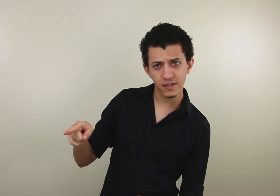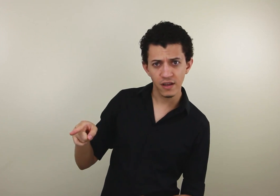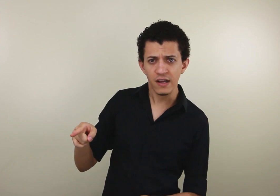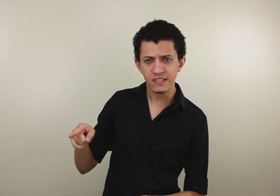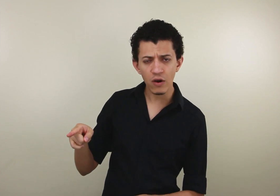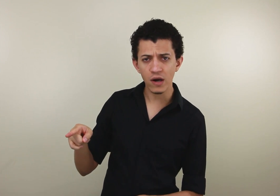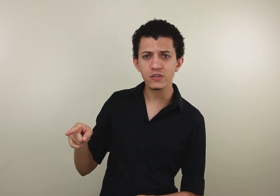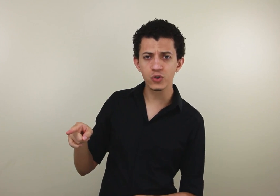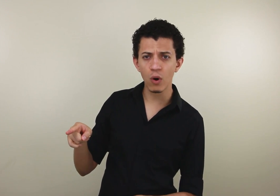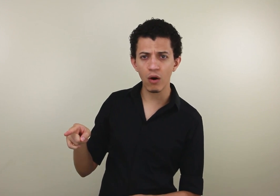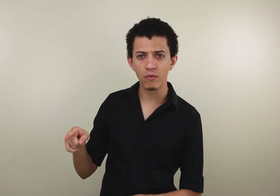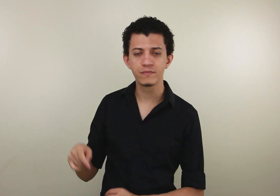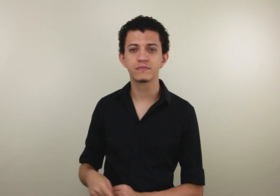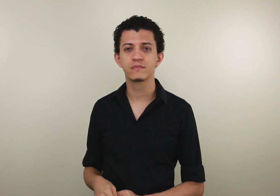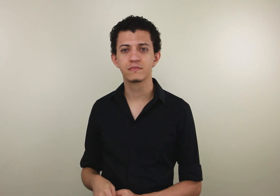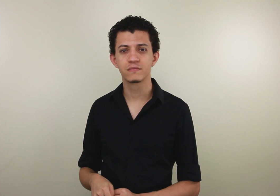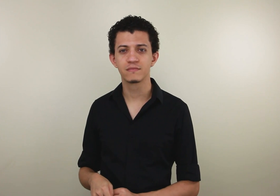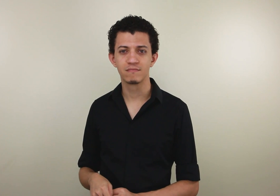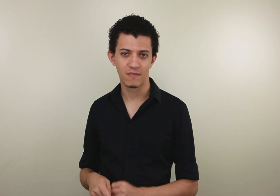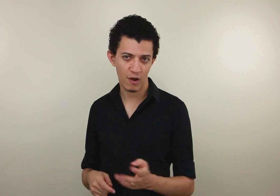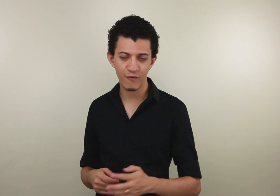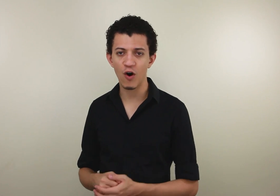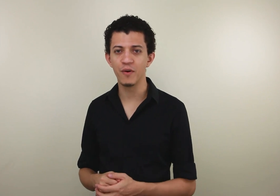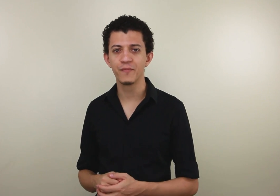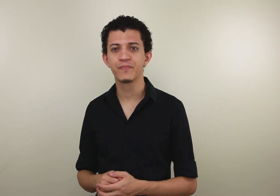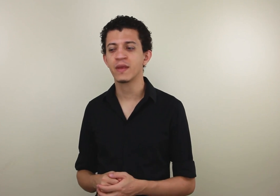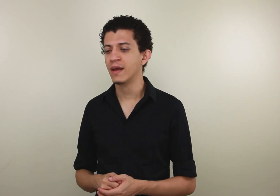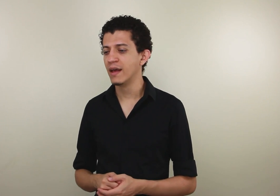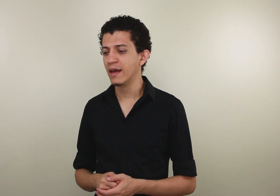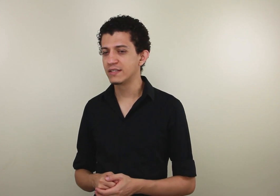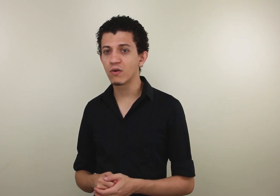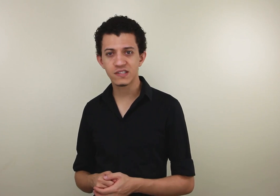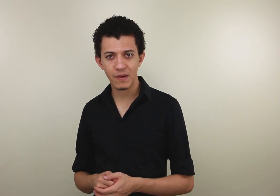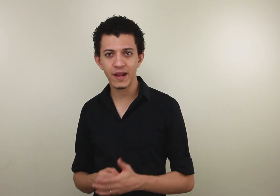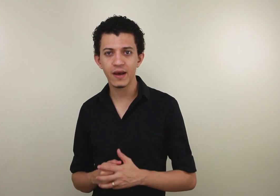Você gosta do João? De forma Você gosta da Maria?